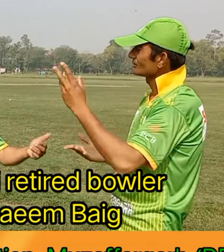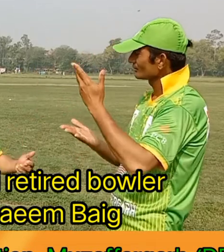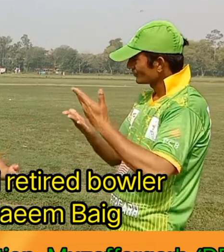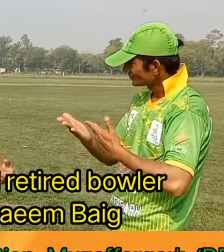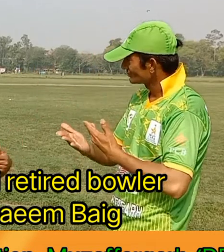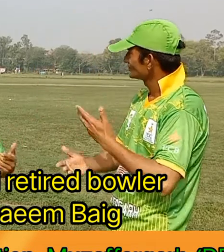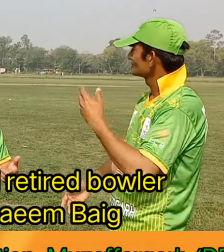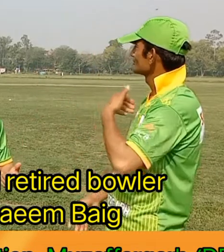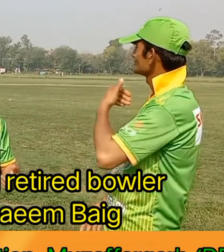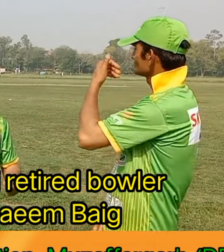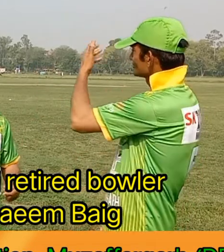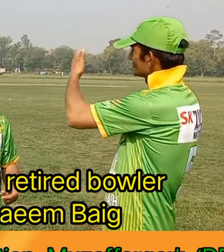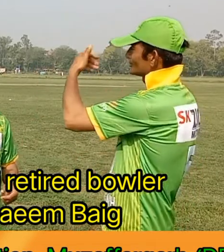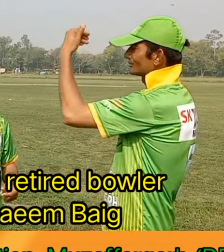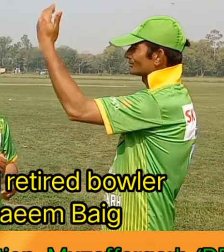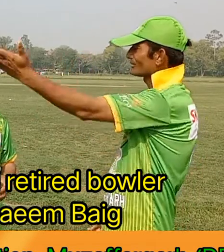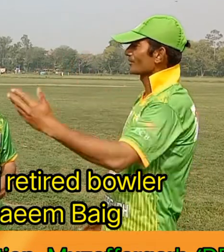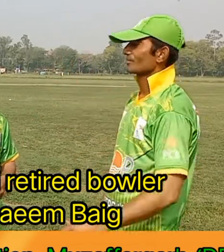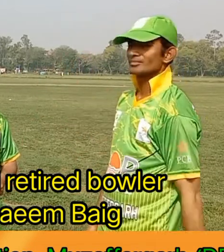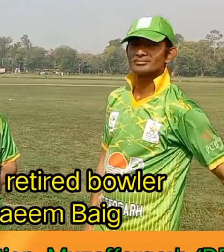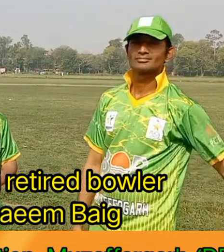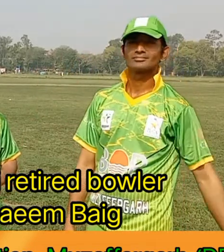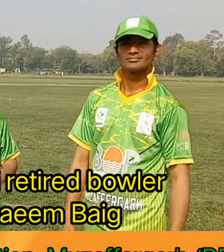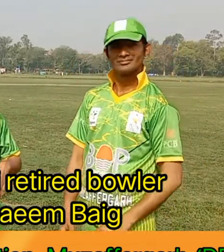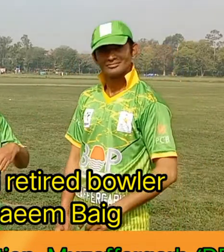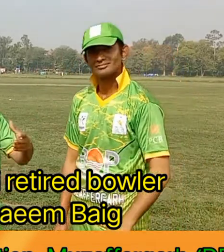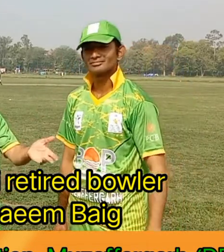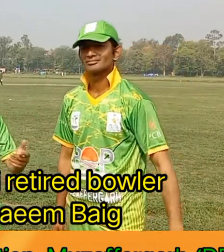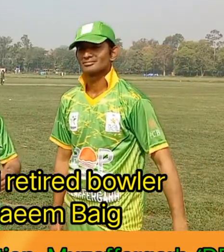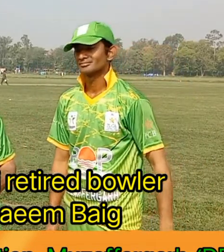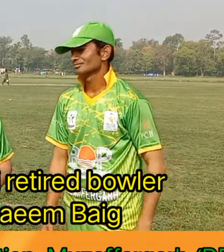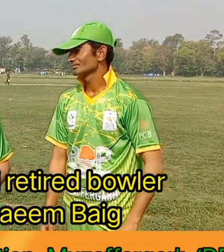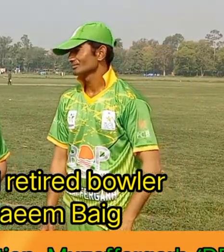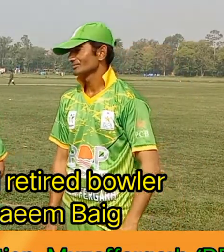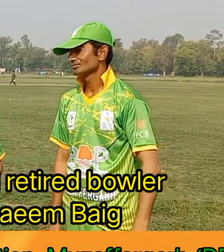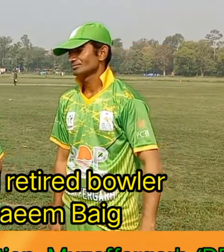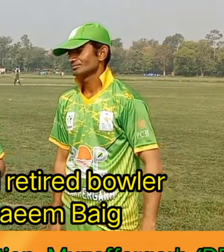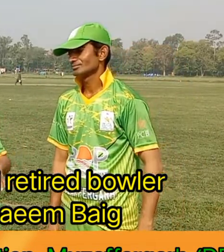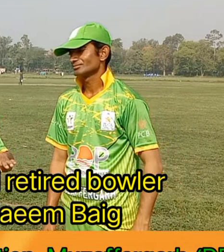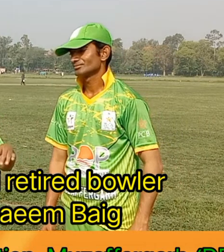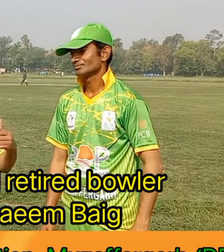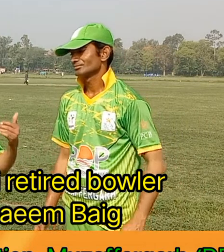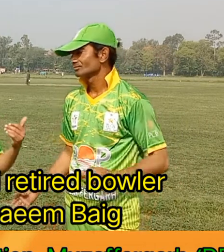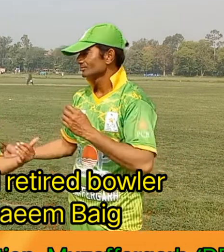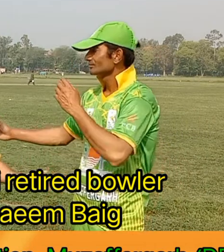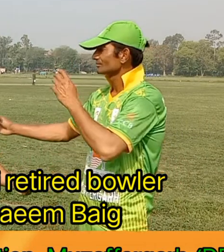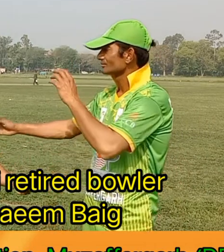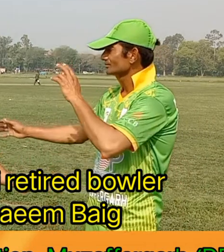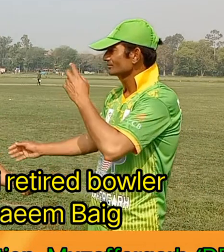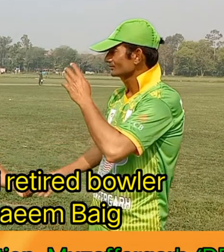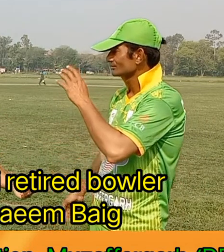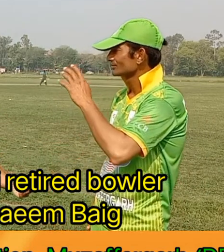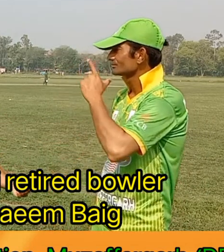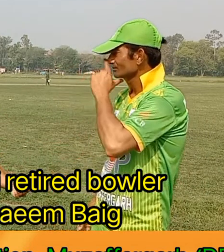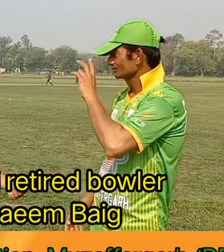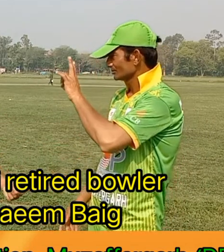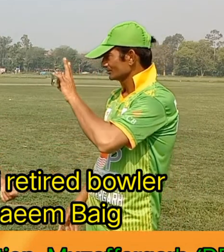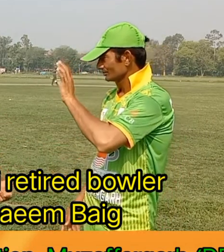پہلے جو سیلیکشن ہوئی تھی وہ میری ہوئی تھی نائم بیک کی پاکستانی ٹیم کے اندر جو دوسرے سیلیکٹ ہونے والے ہمارے